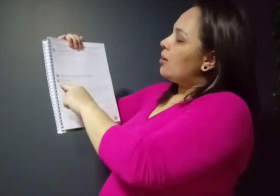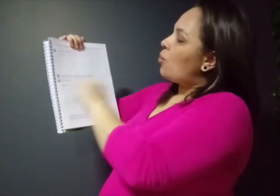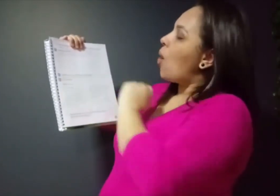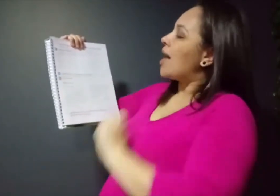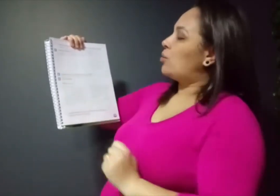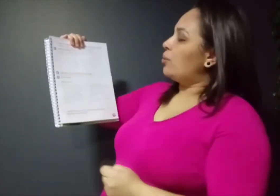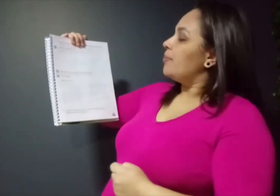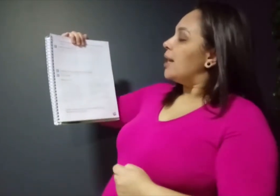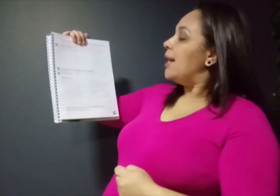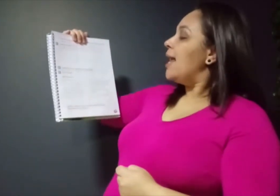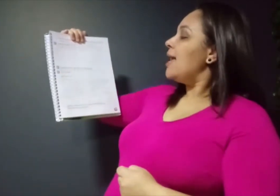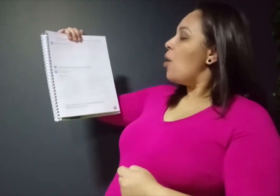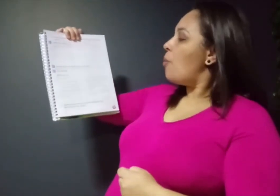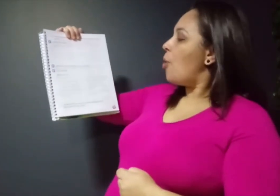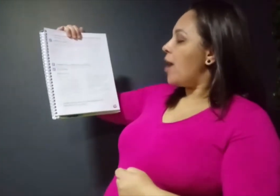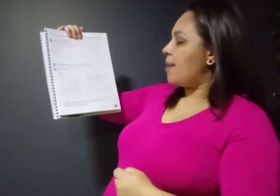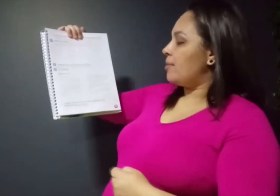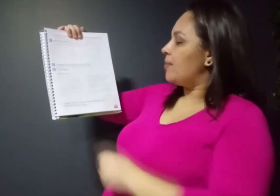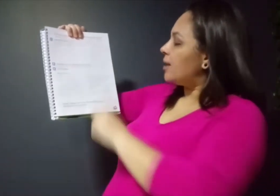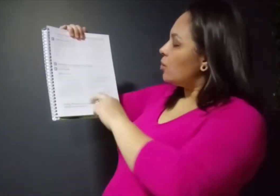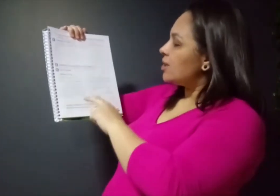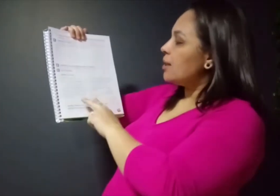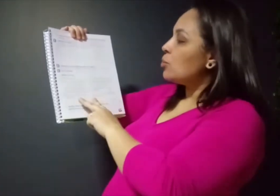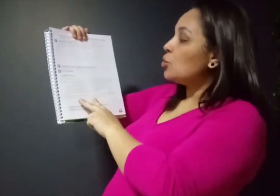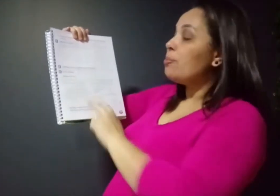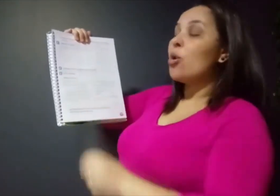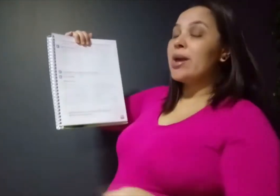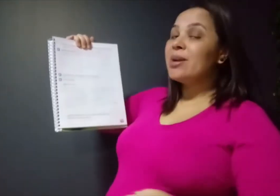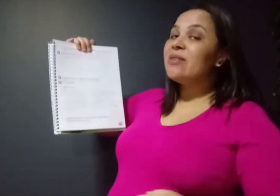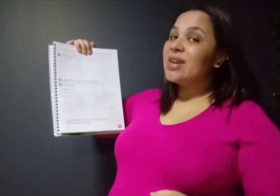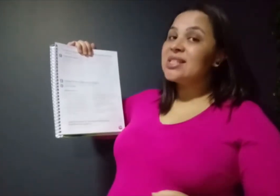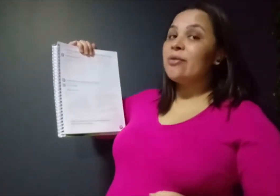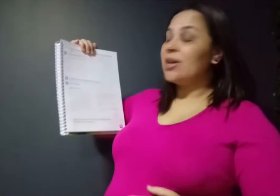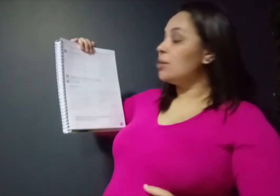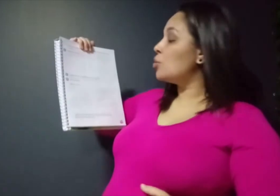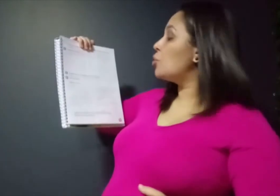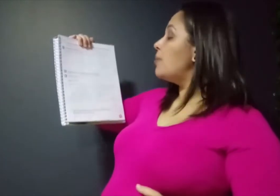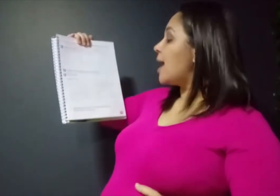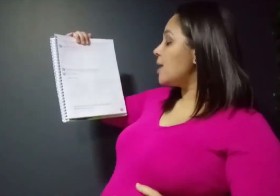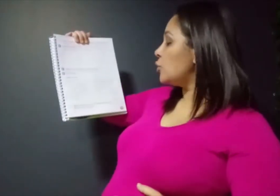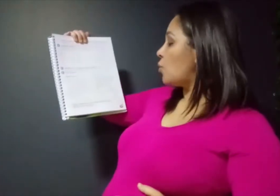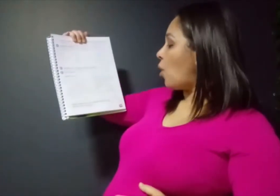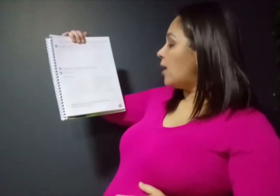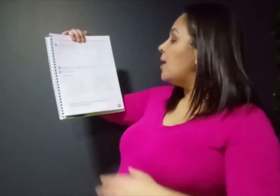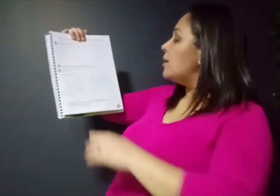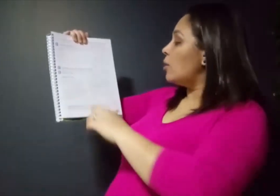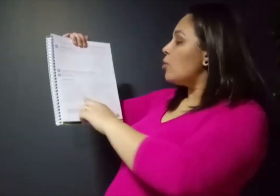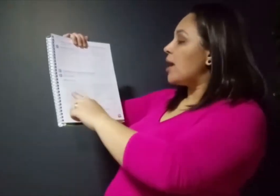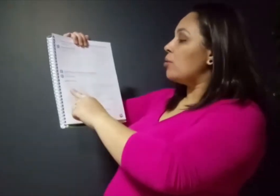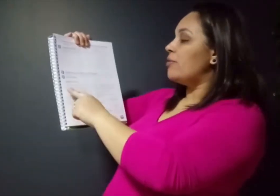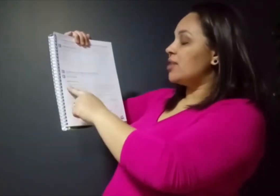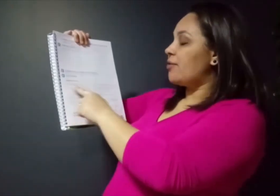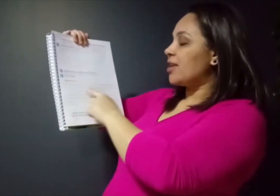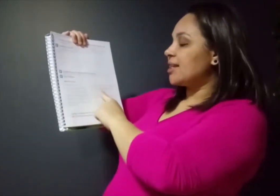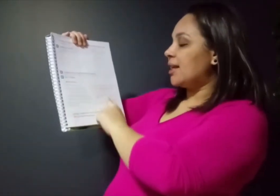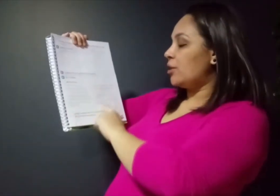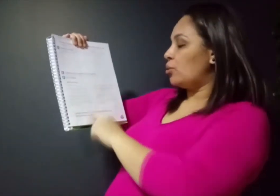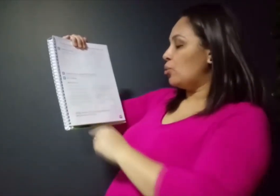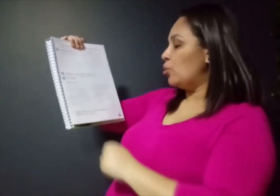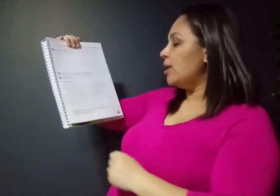Quatro. Leia um poema. Aqui nós temos um poema que vai estar falando sobre a escola. Então, eu quero que você faça a leitura,